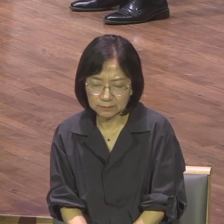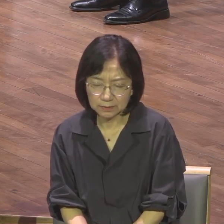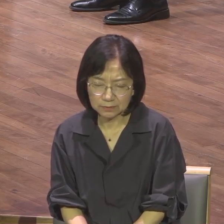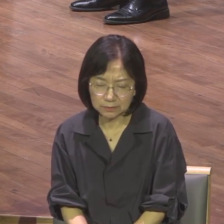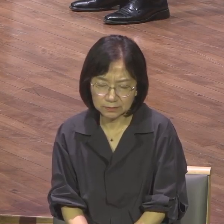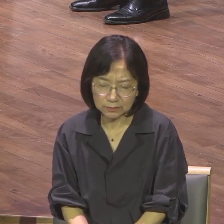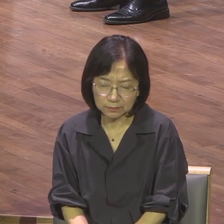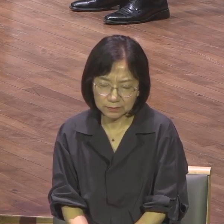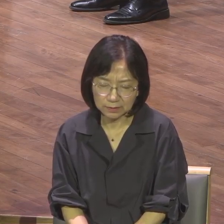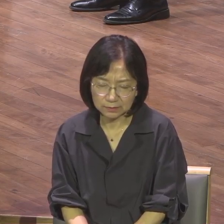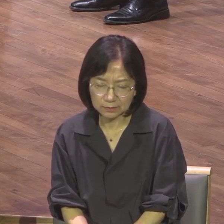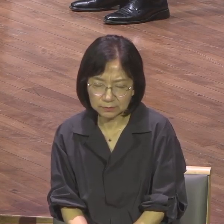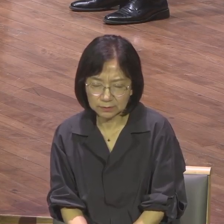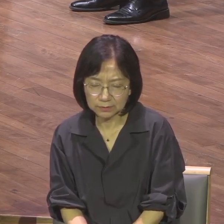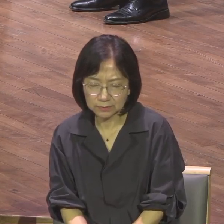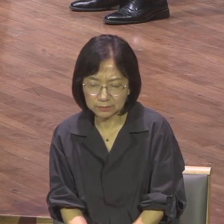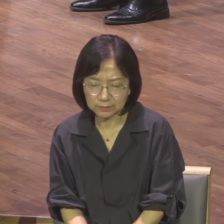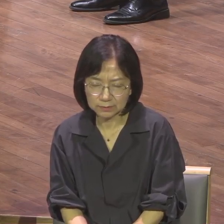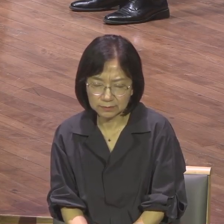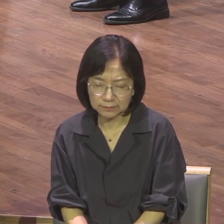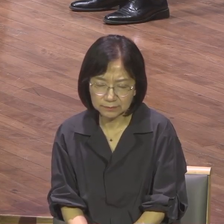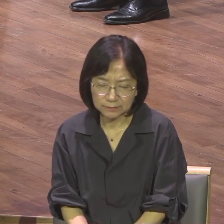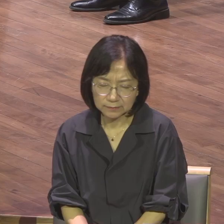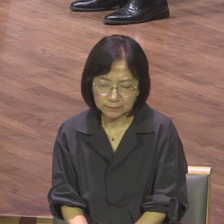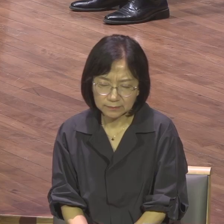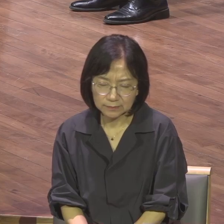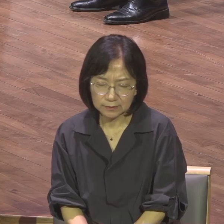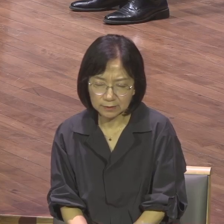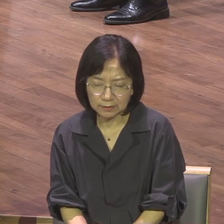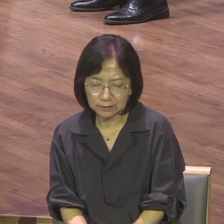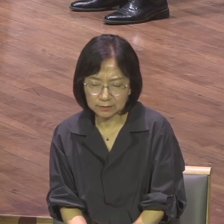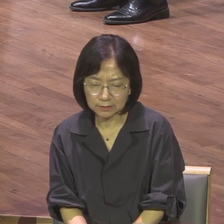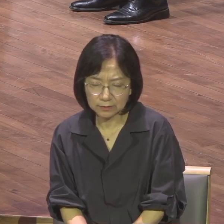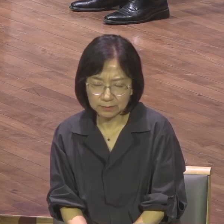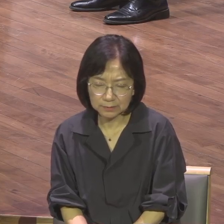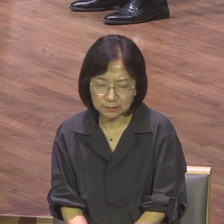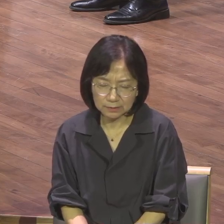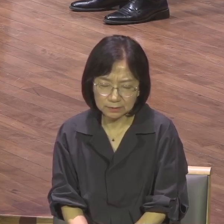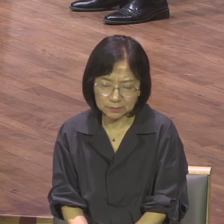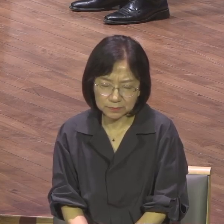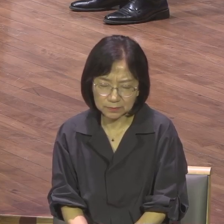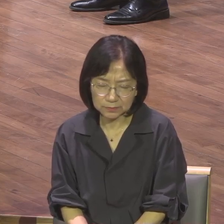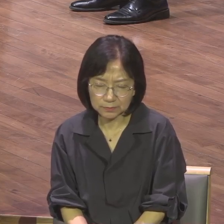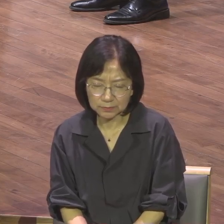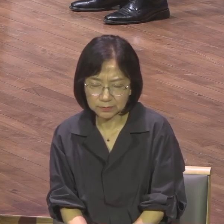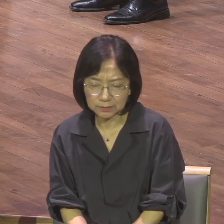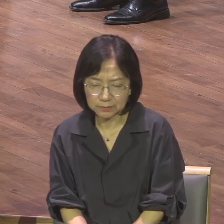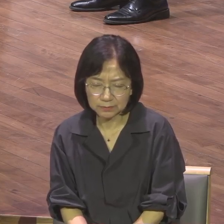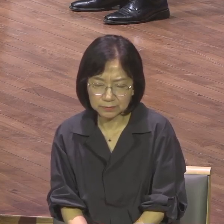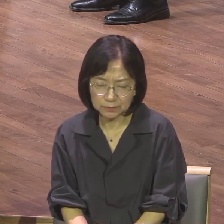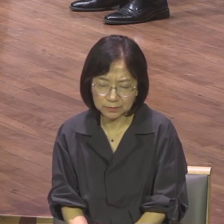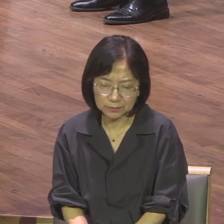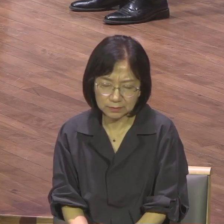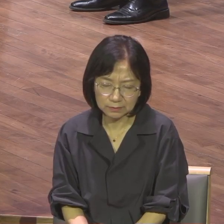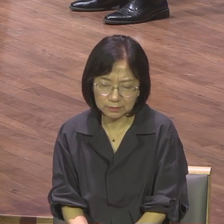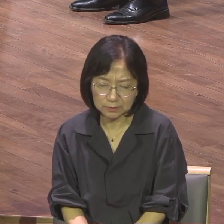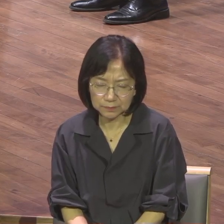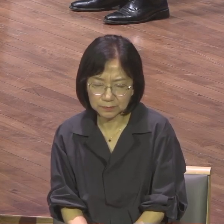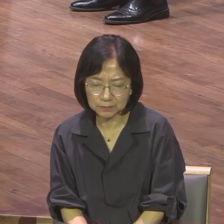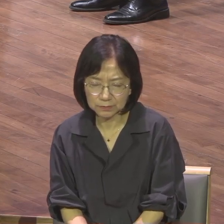하나님 역사하여 주시옵소서 이 밤에 나에게는 모든 영정국 내 안에 있는 모든 파괴의 상처 내 안에